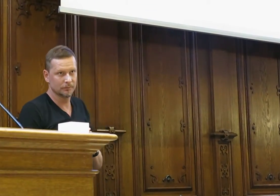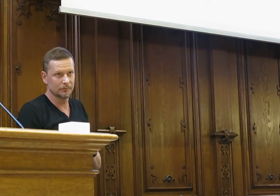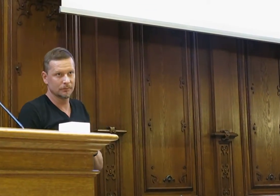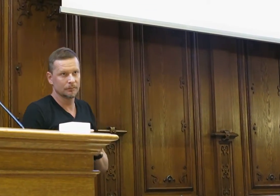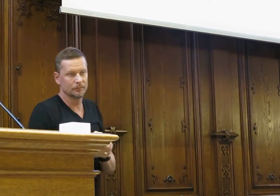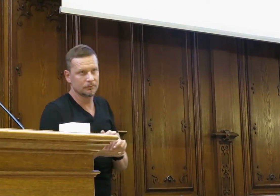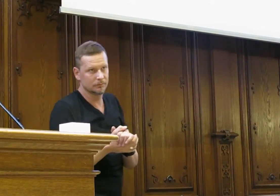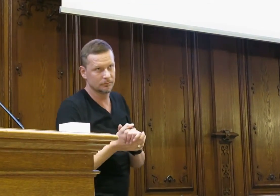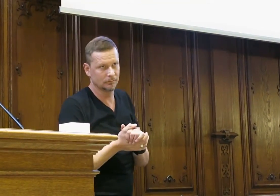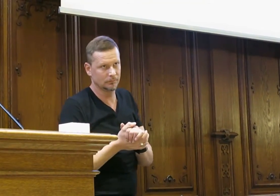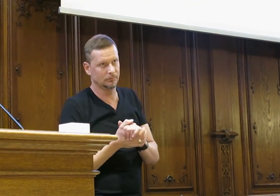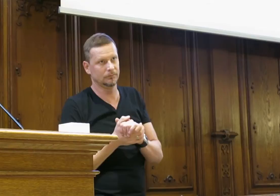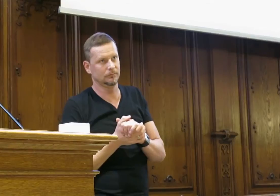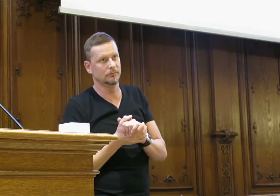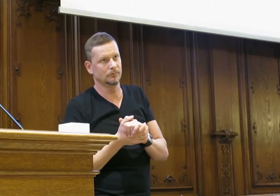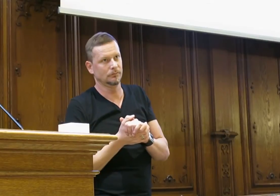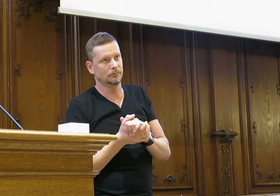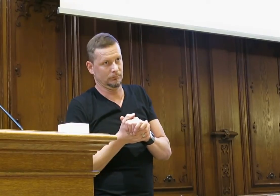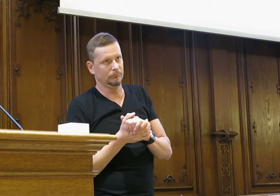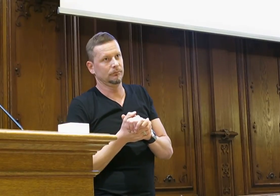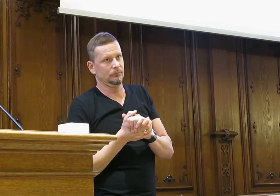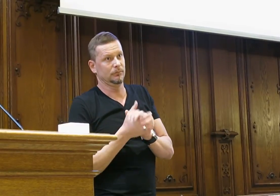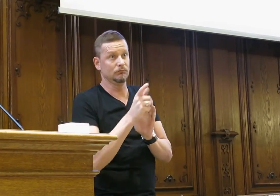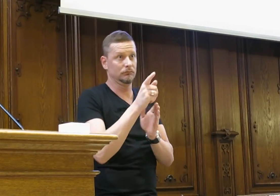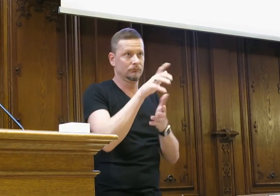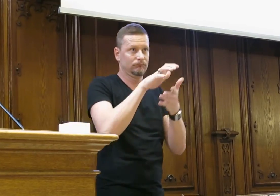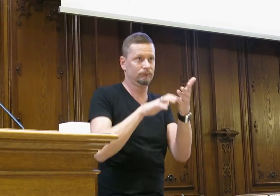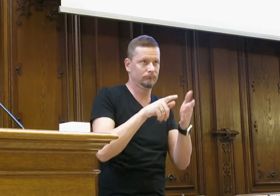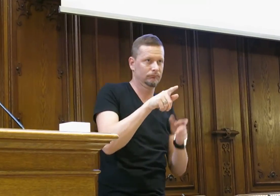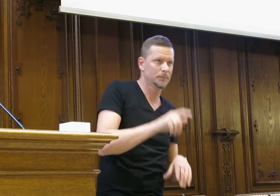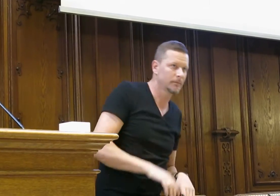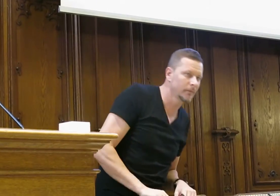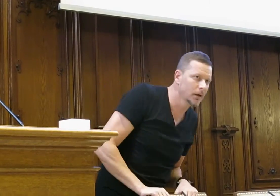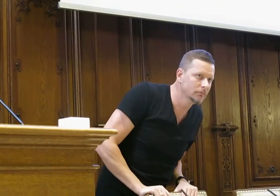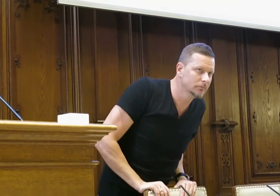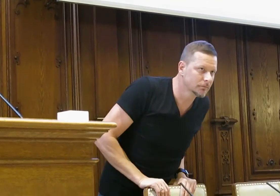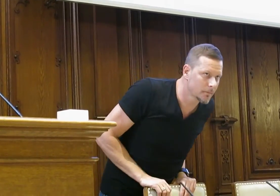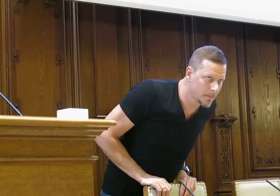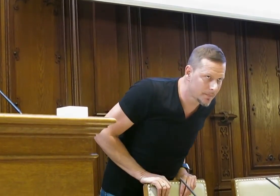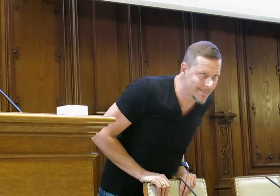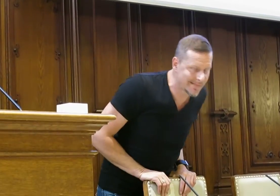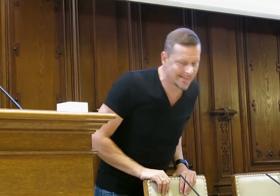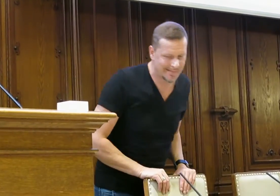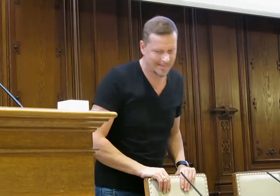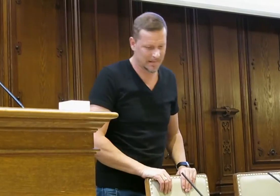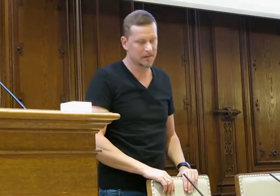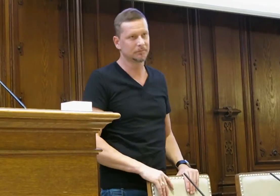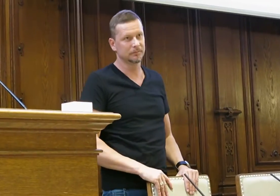in die Gebärdensprache übertragen und übersetzen. Also ich lese jetzt von Wolfgang Pollerts kurz